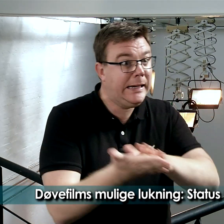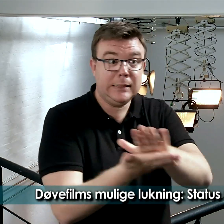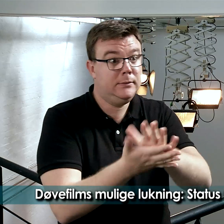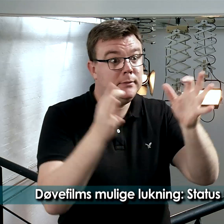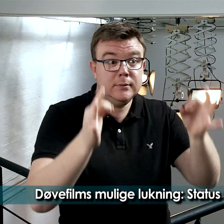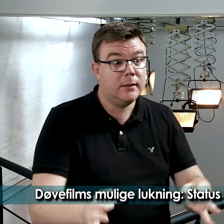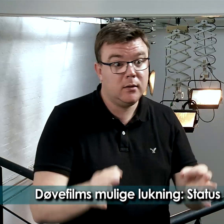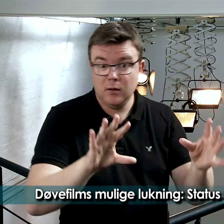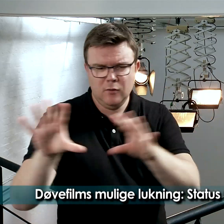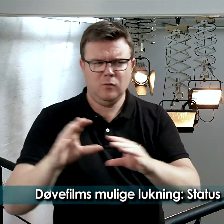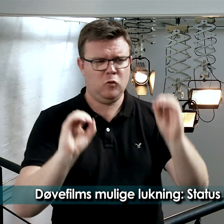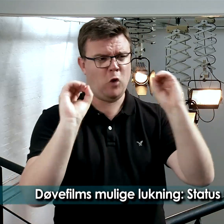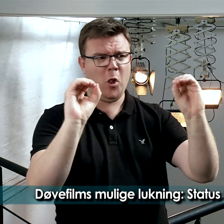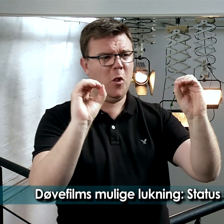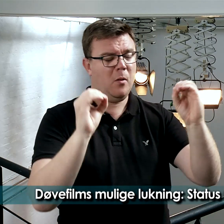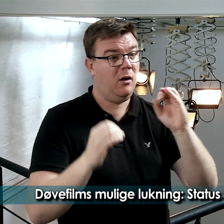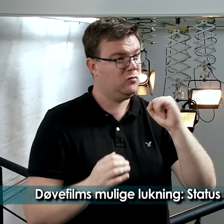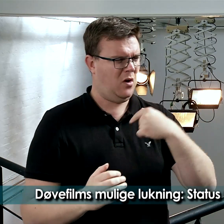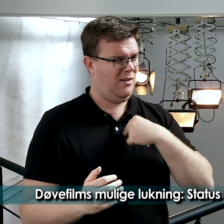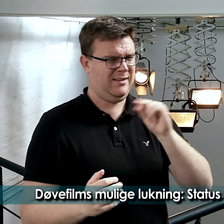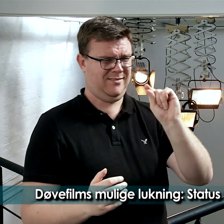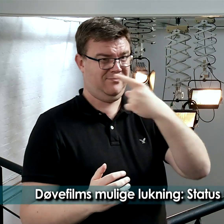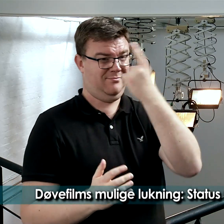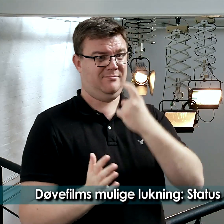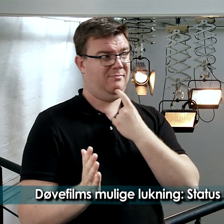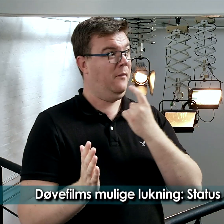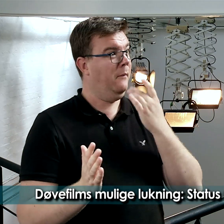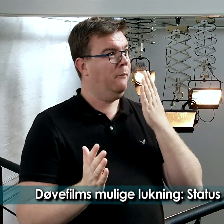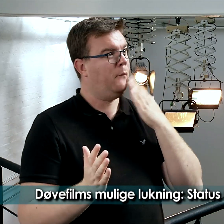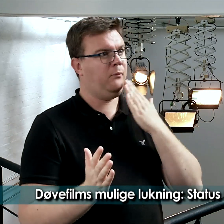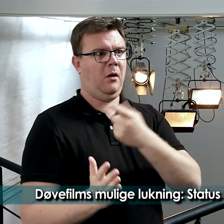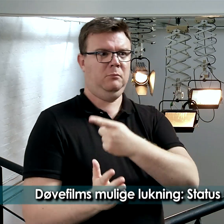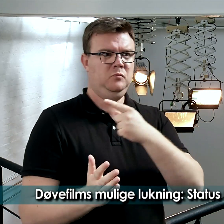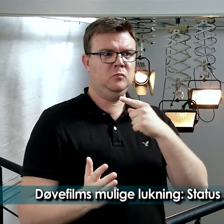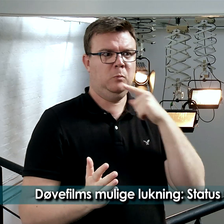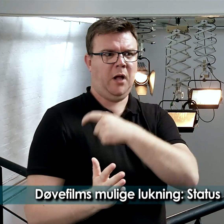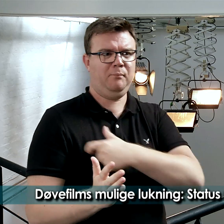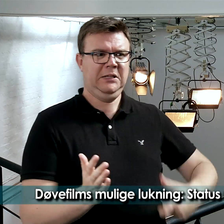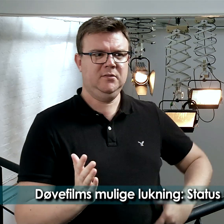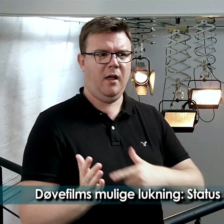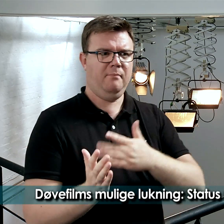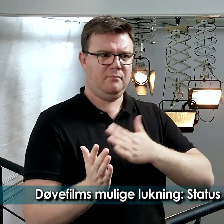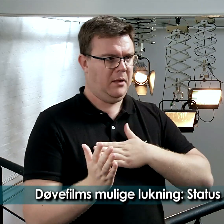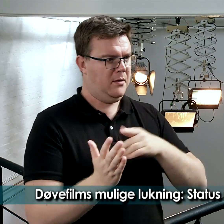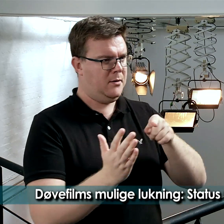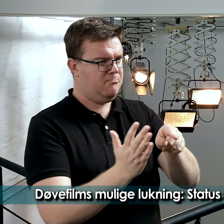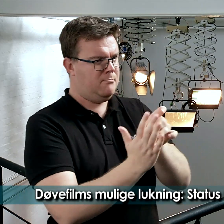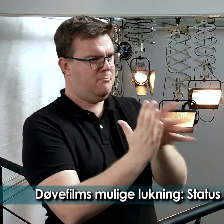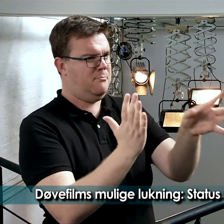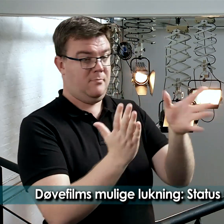Og det er også derfor, at jeg er et stort spørgsmålstegn i forhold til, hvorfor socialministeren lige præcis har valgt at fjerne døvefilm. Jeg aner det